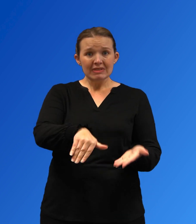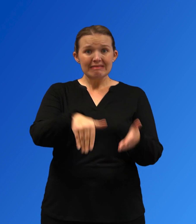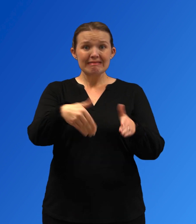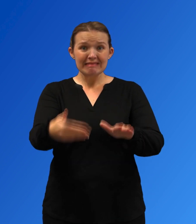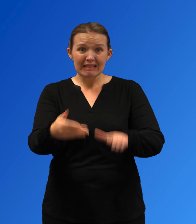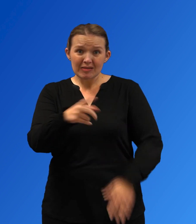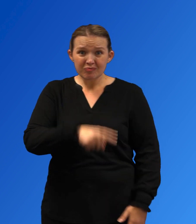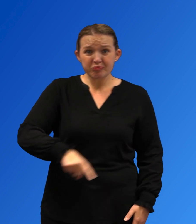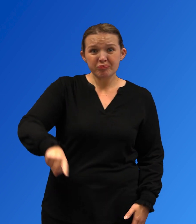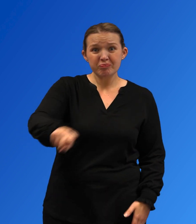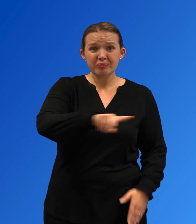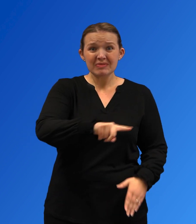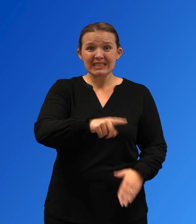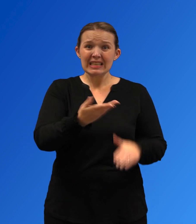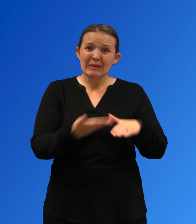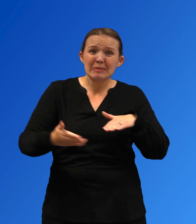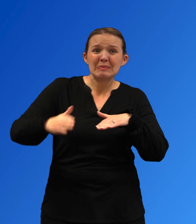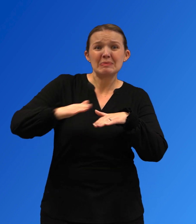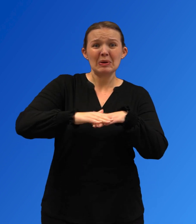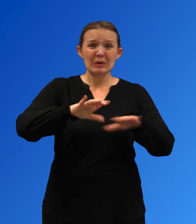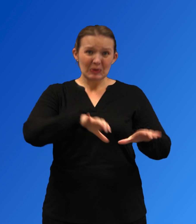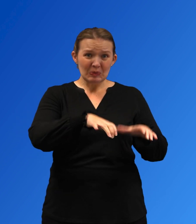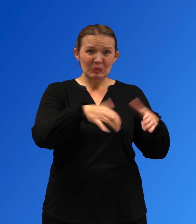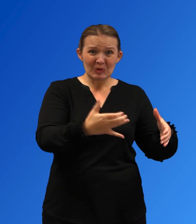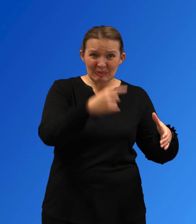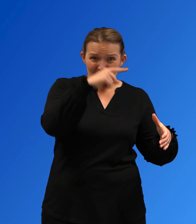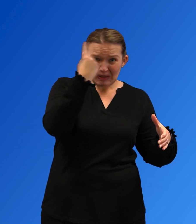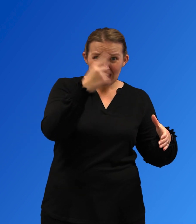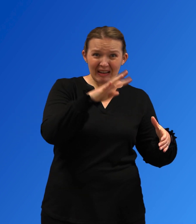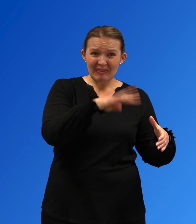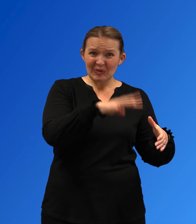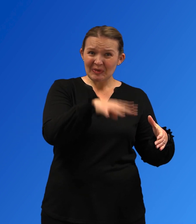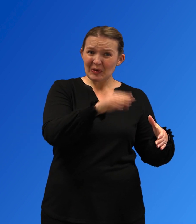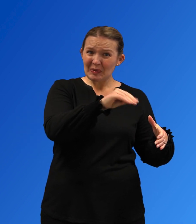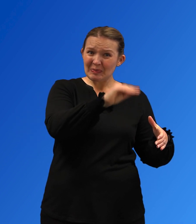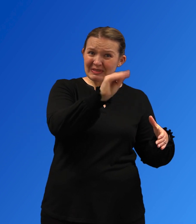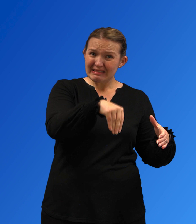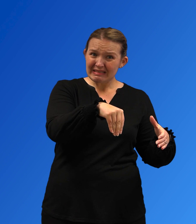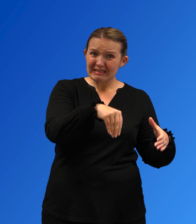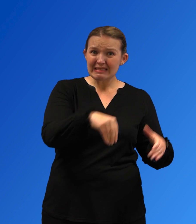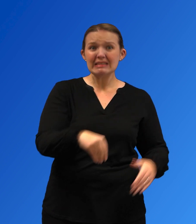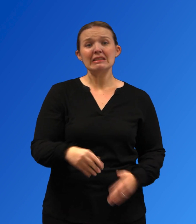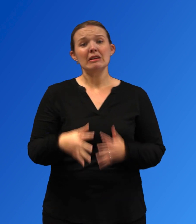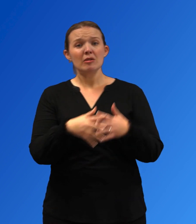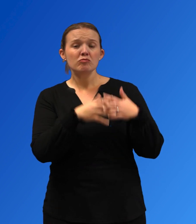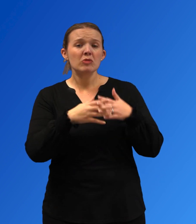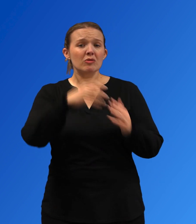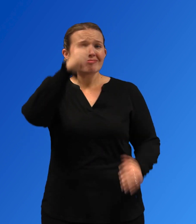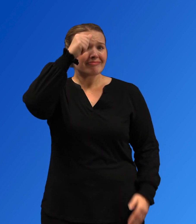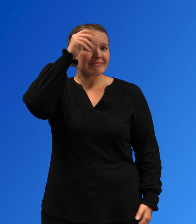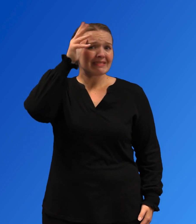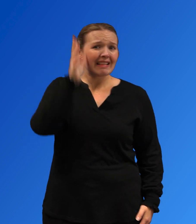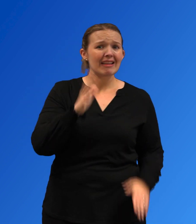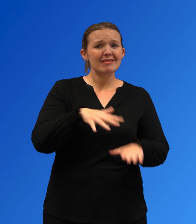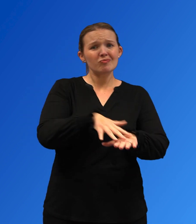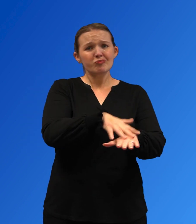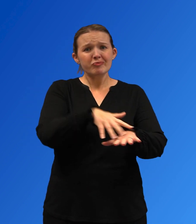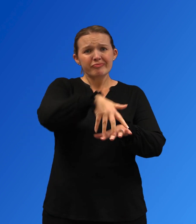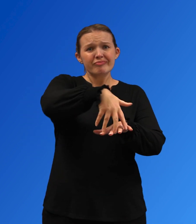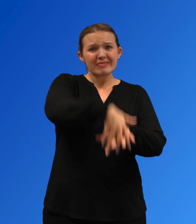un 44% en las personas de raza negra y un 39% en las personas indoamericanas y